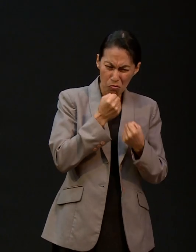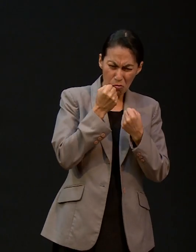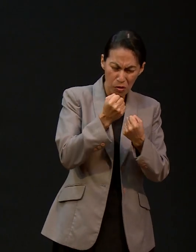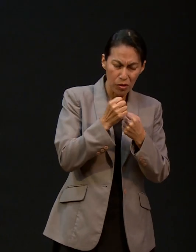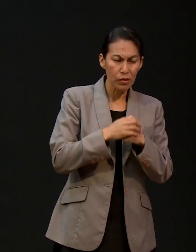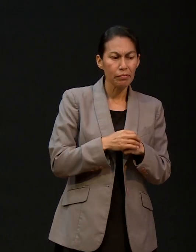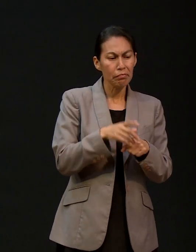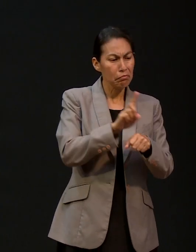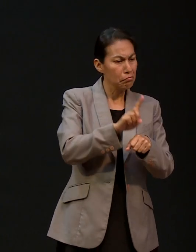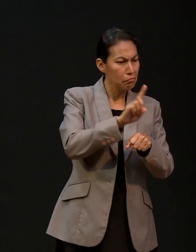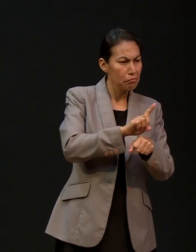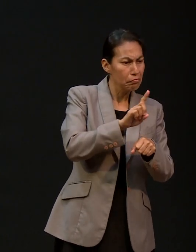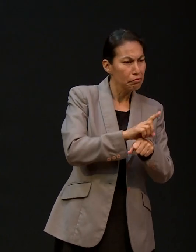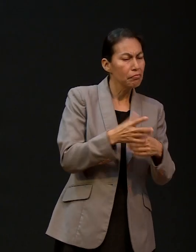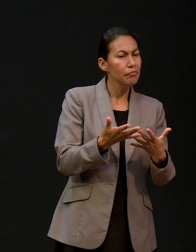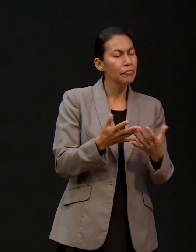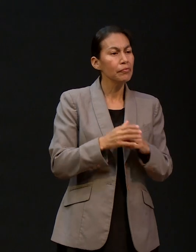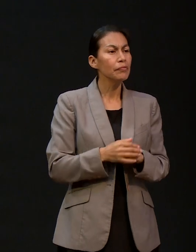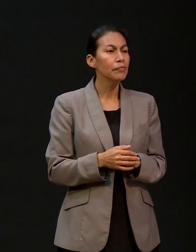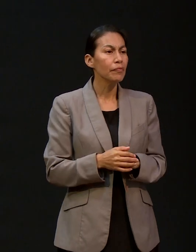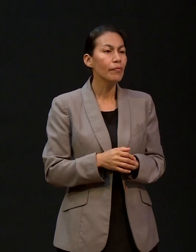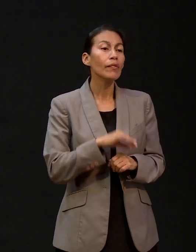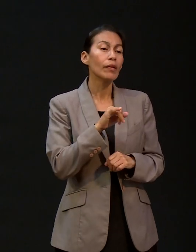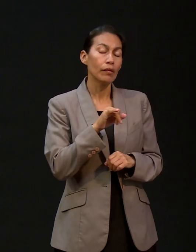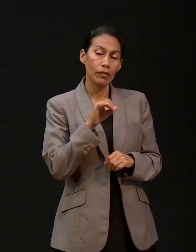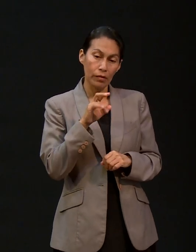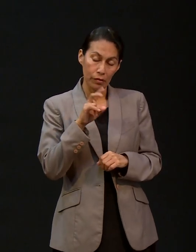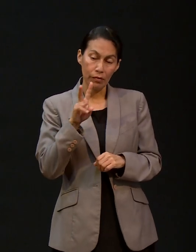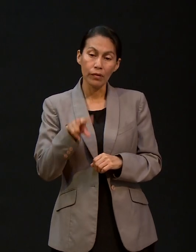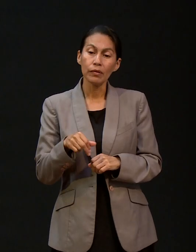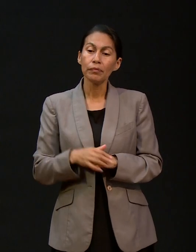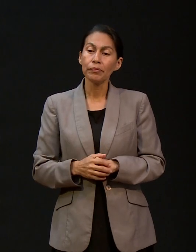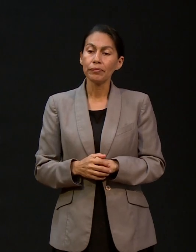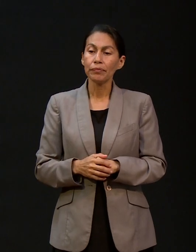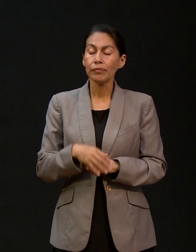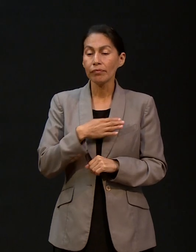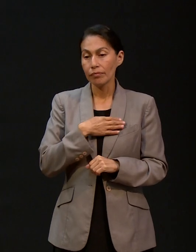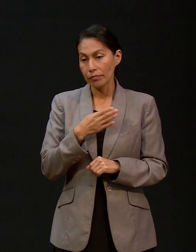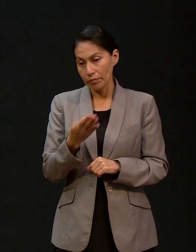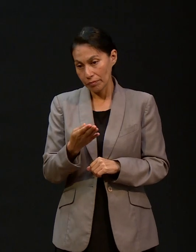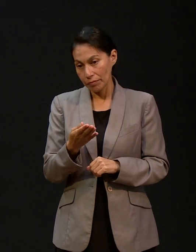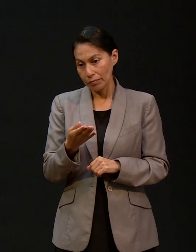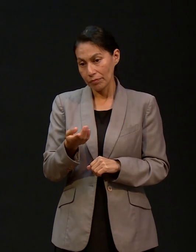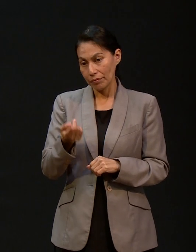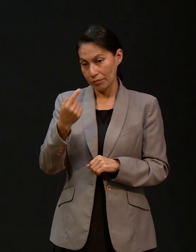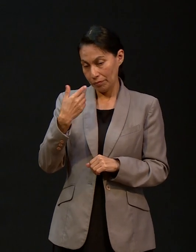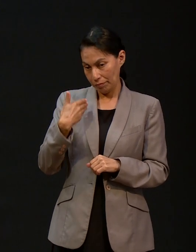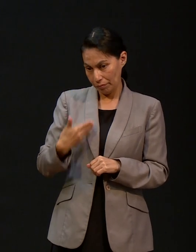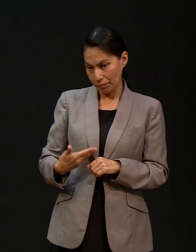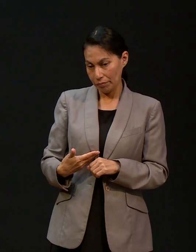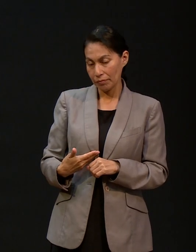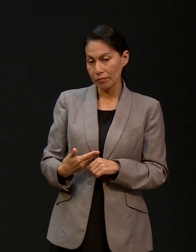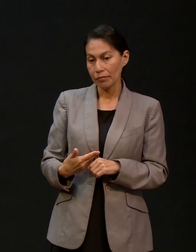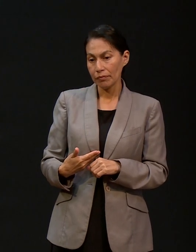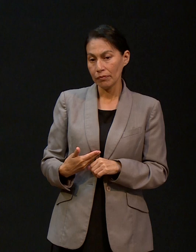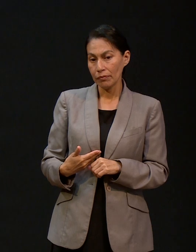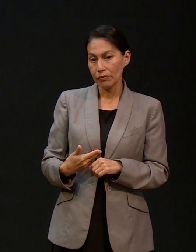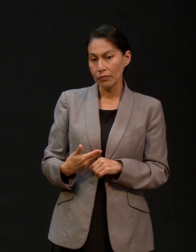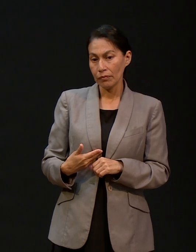ser fuerte cuando se cultiva día tras día, ¿no es cierto? Sí, así es. Bueno, yo soy